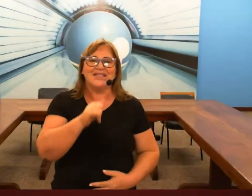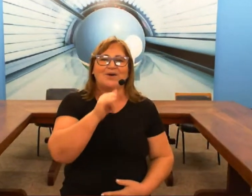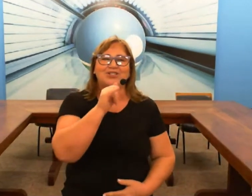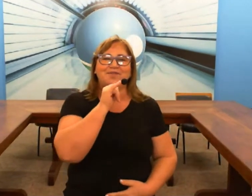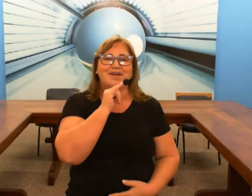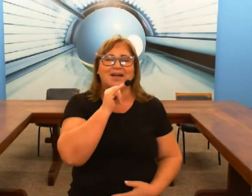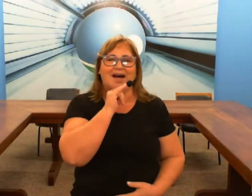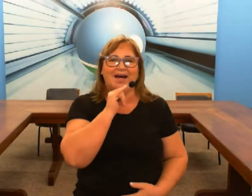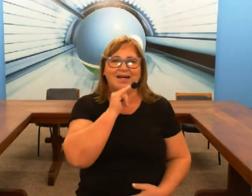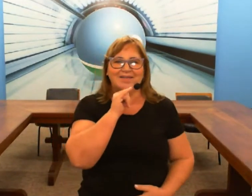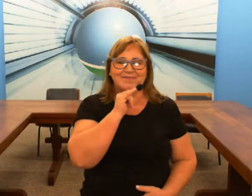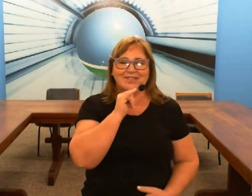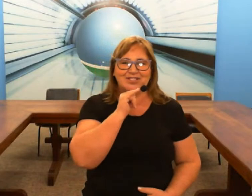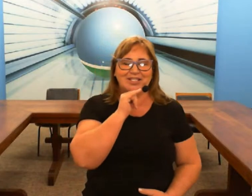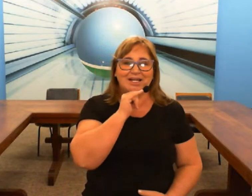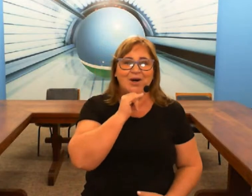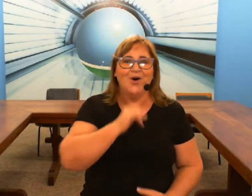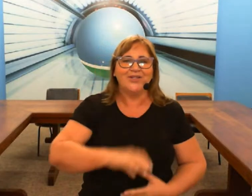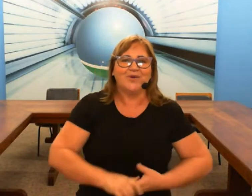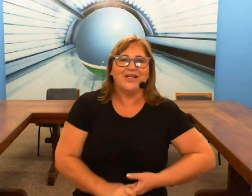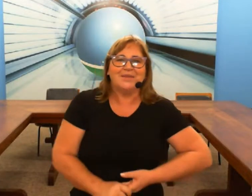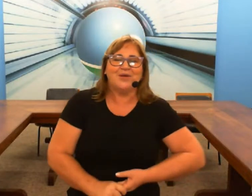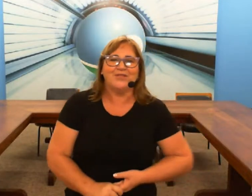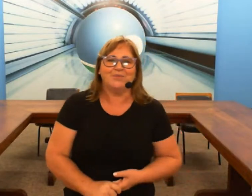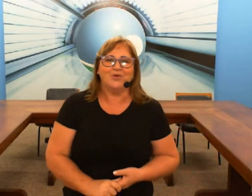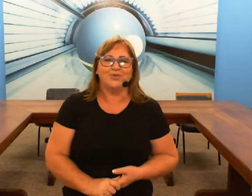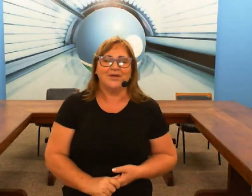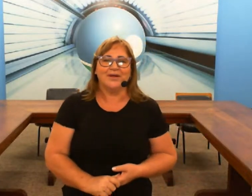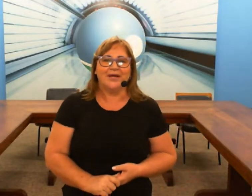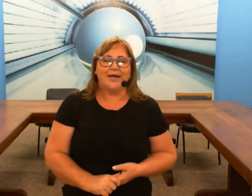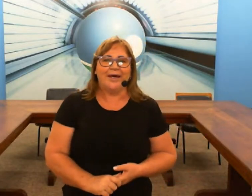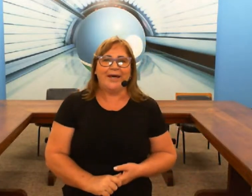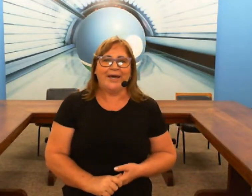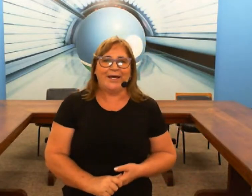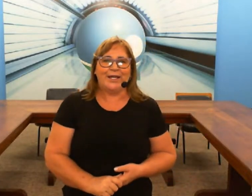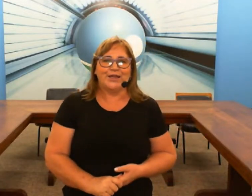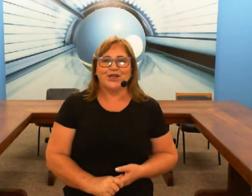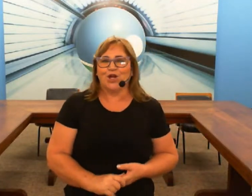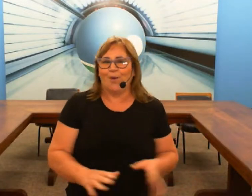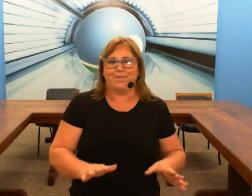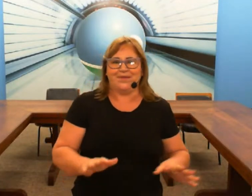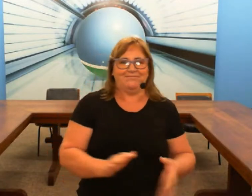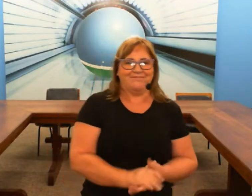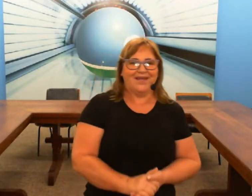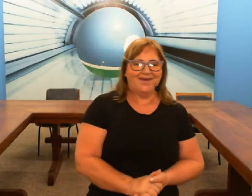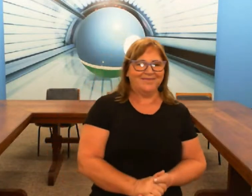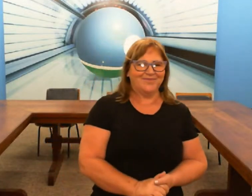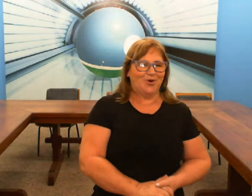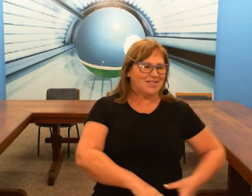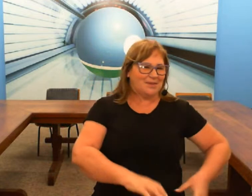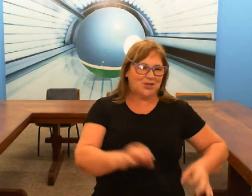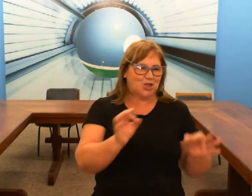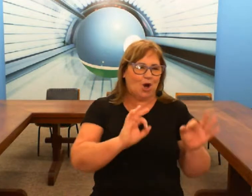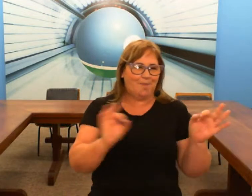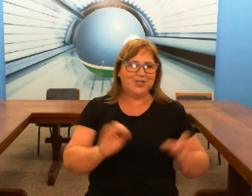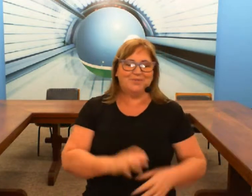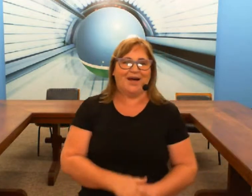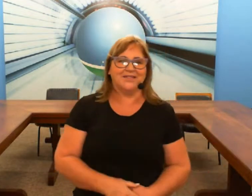sinal é de ficar gíria outra coisa também que usa muito é top né nossa top demais